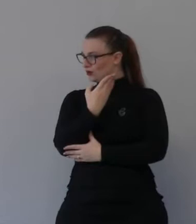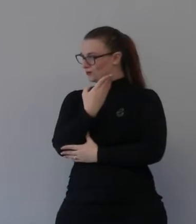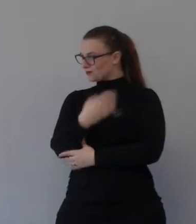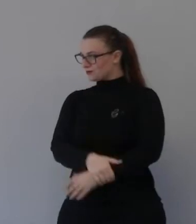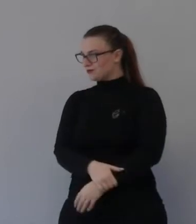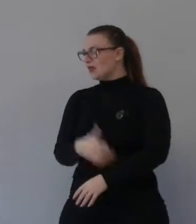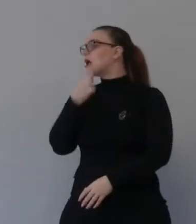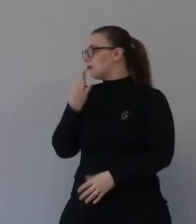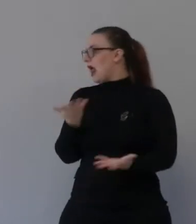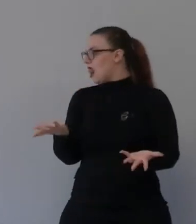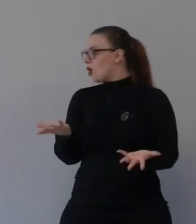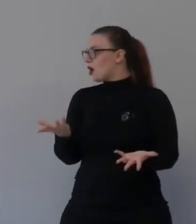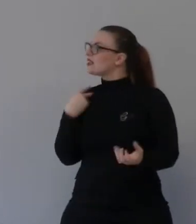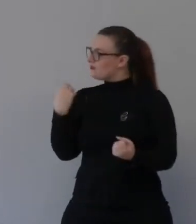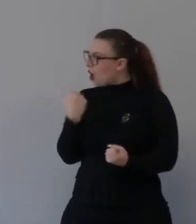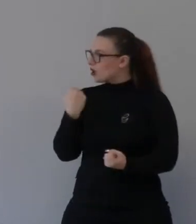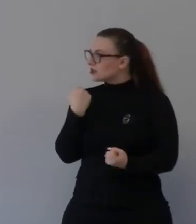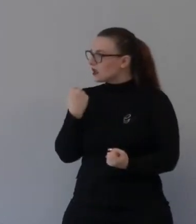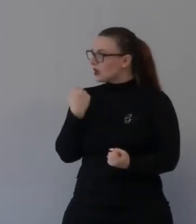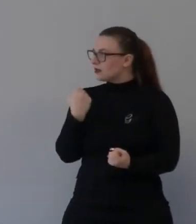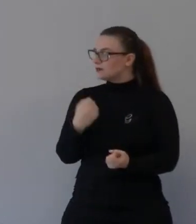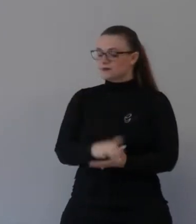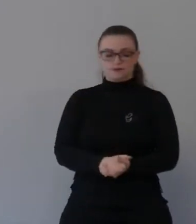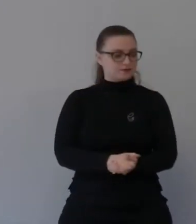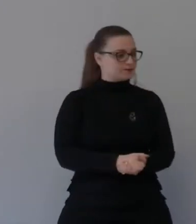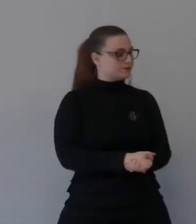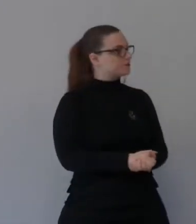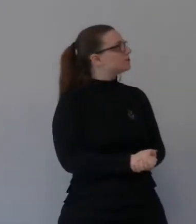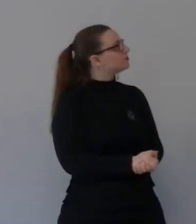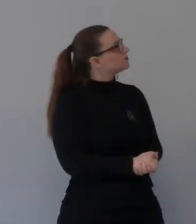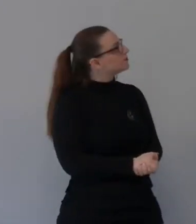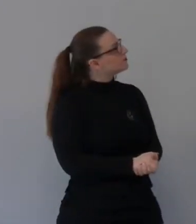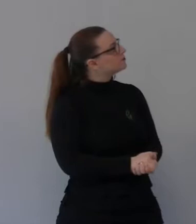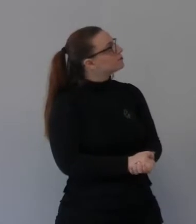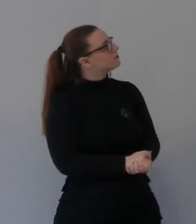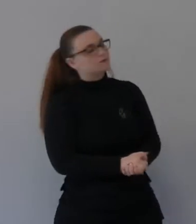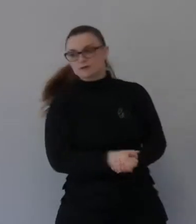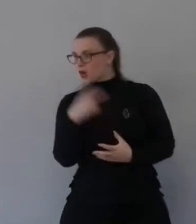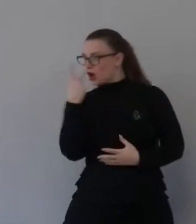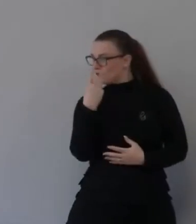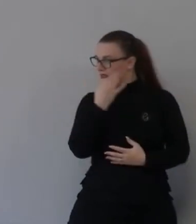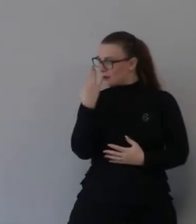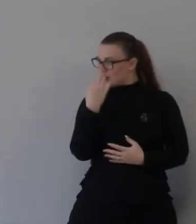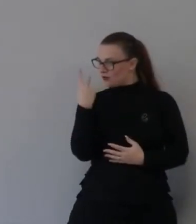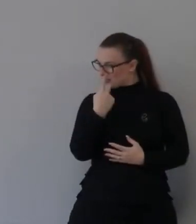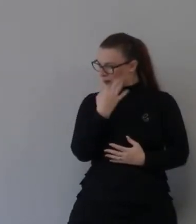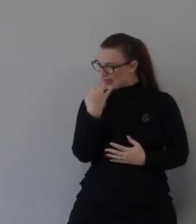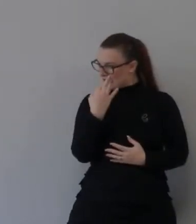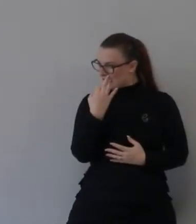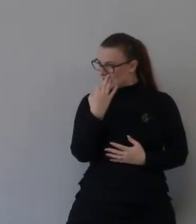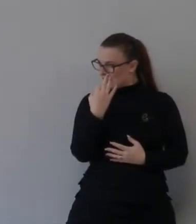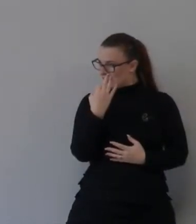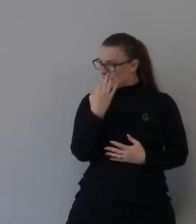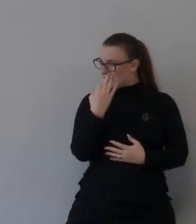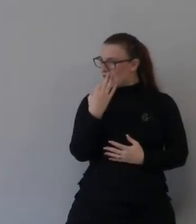per molti mesi di l'anno arracchisce il panorama con le sue fonde lucenti valorizzate da bacchera rosattenso che restano